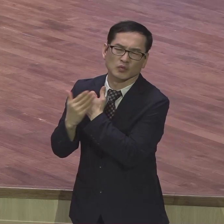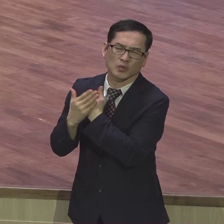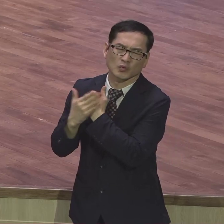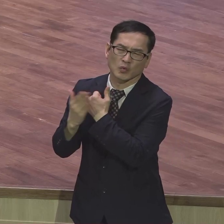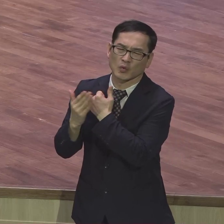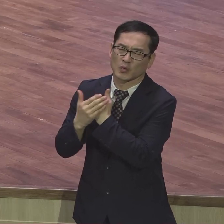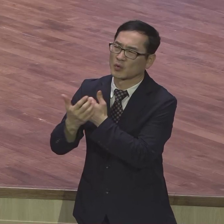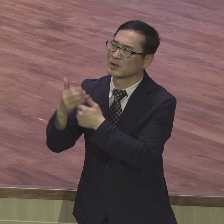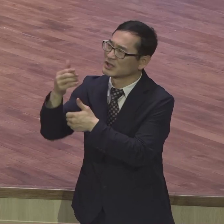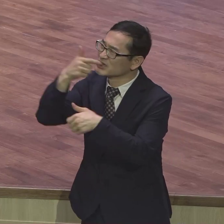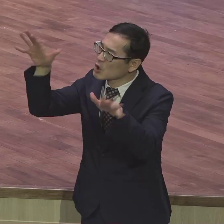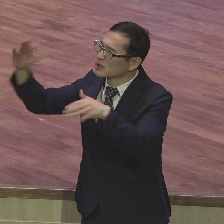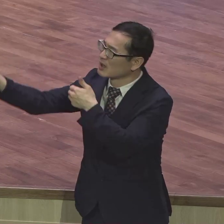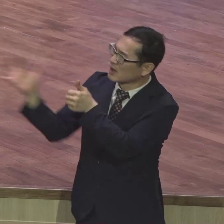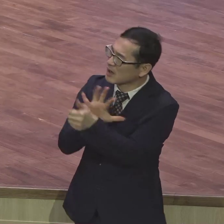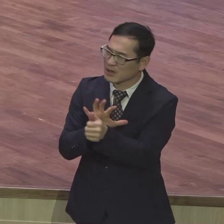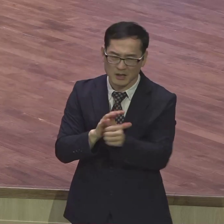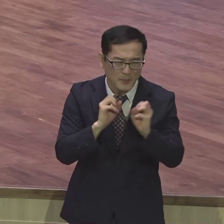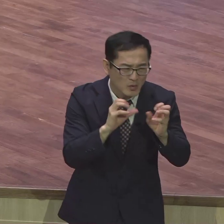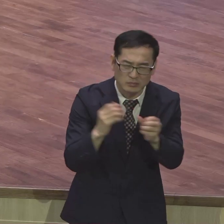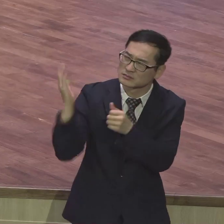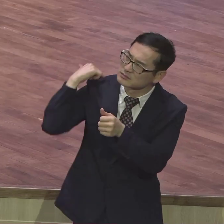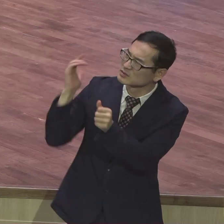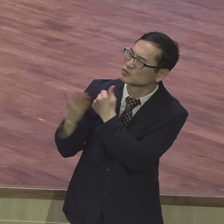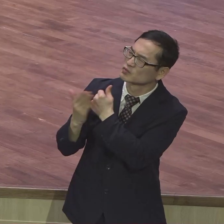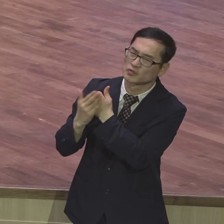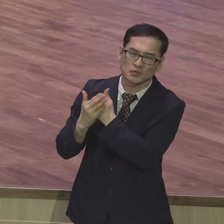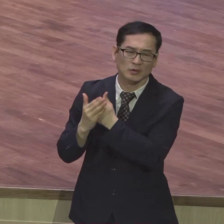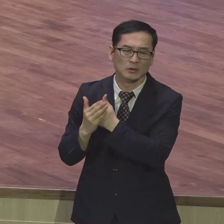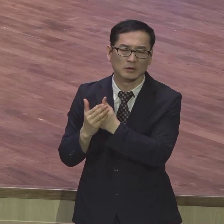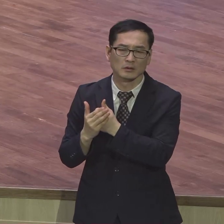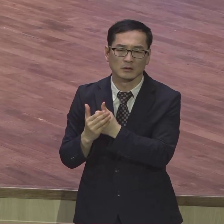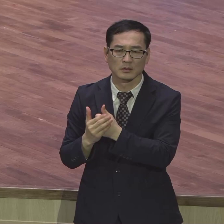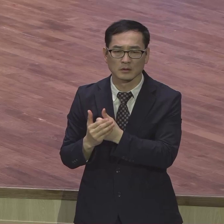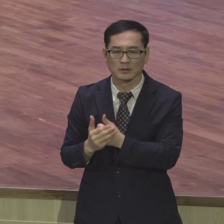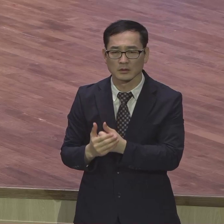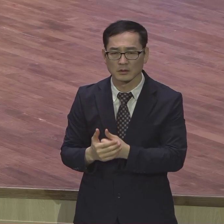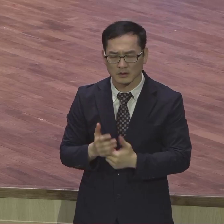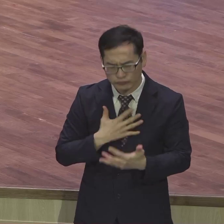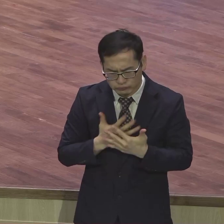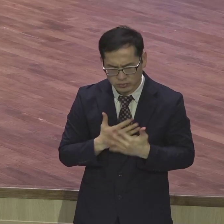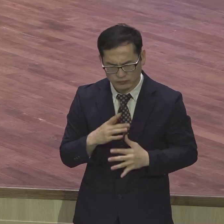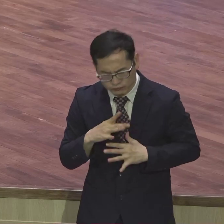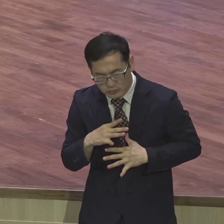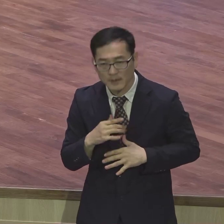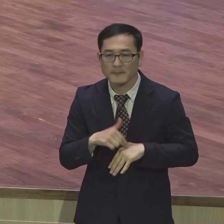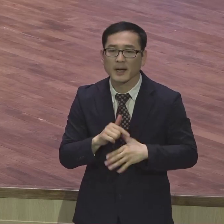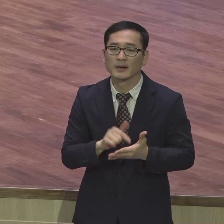성령의 불로 지져주시고 그렇게 기도해야 돼요 그리고 발맥 뚫고 한 시간 기도하고 나가야 돼요